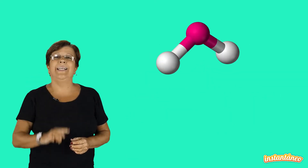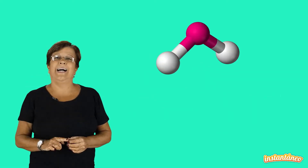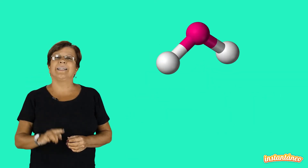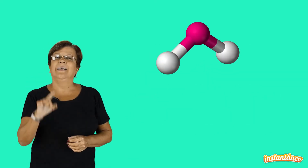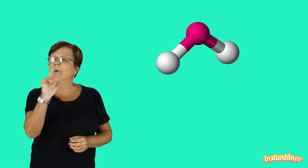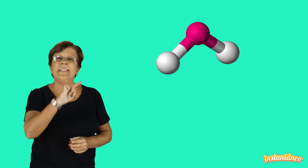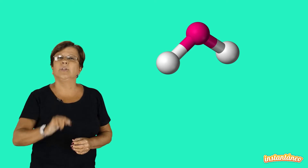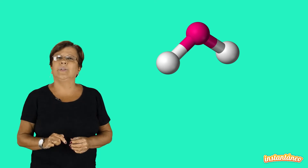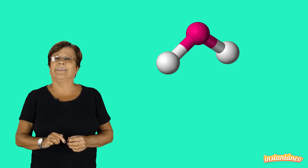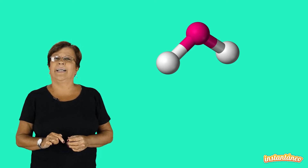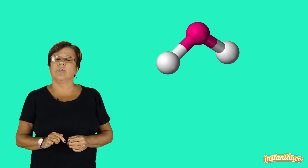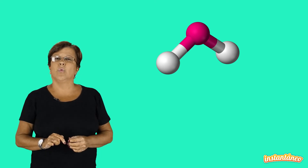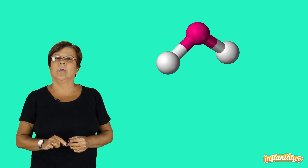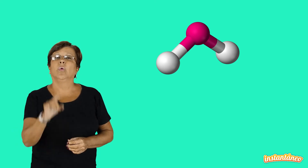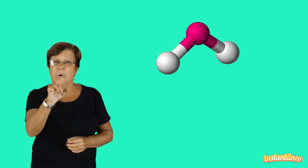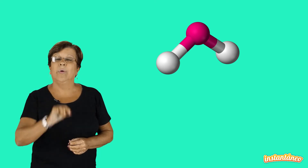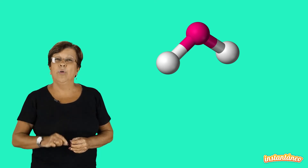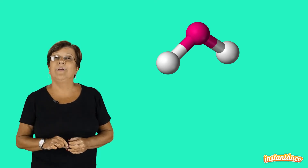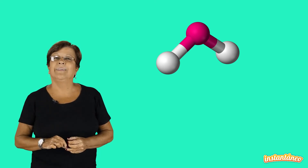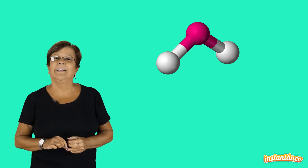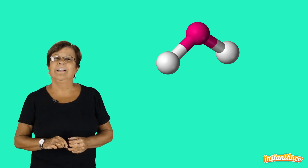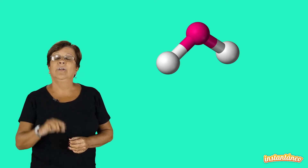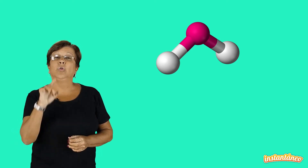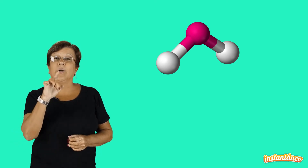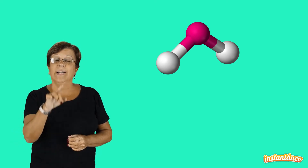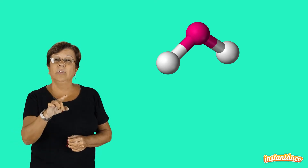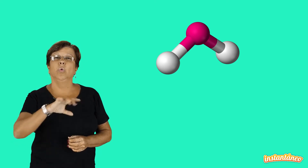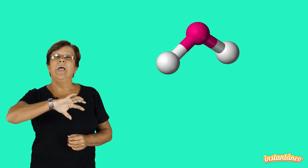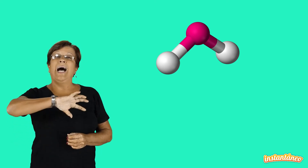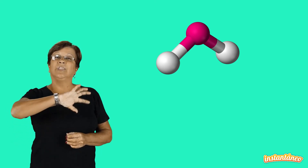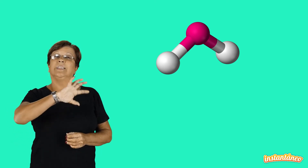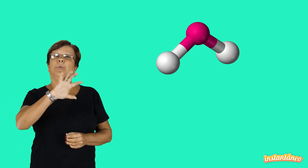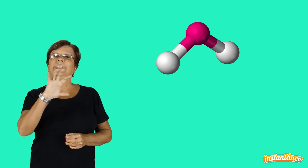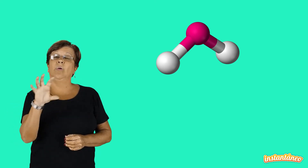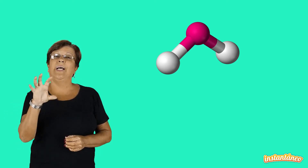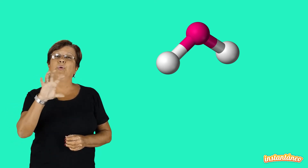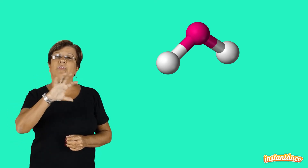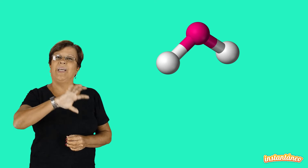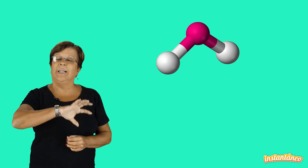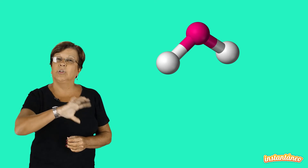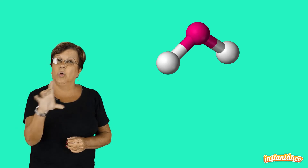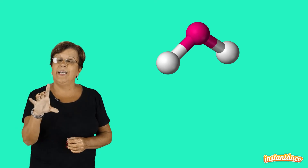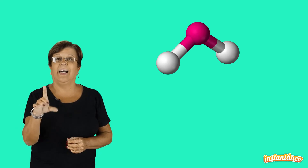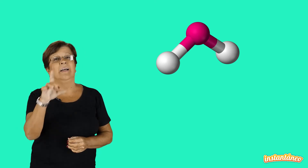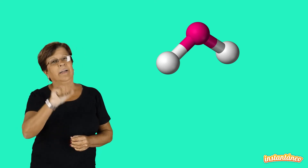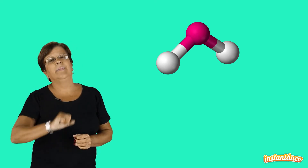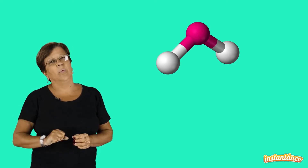linear, não é 180 graus o ângulo, o ângulo é 90. tornando a distribuição da nuvem eletrônica não